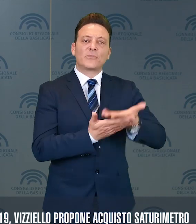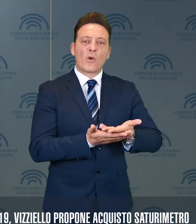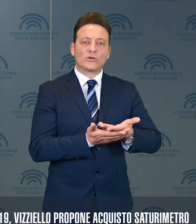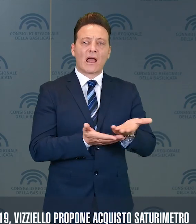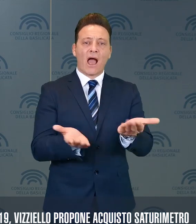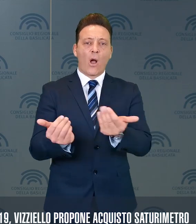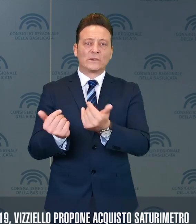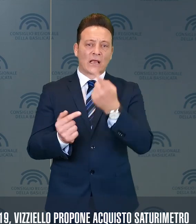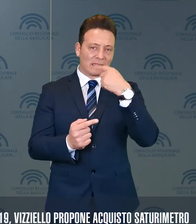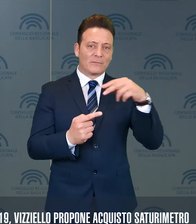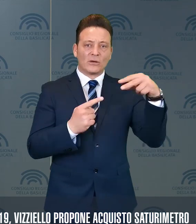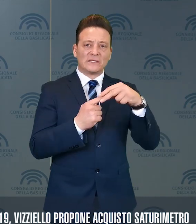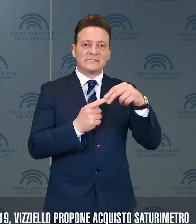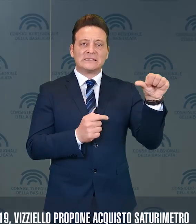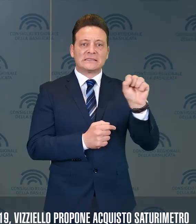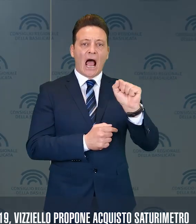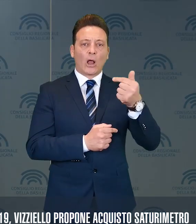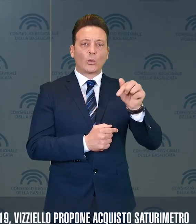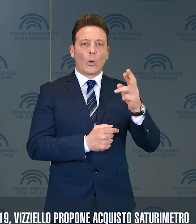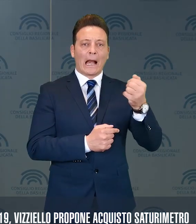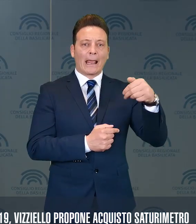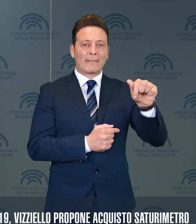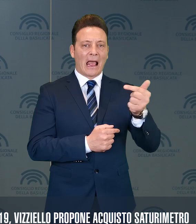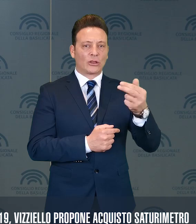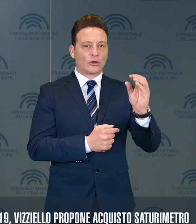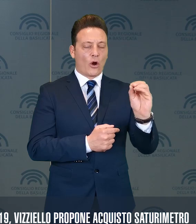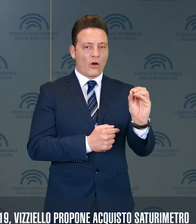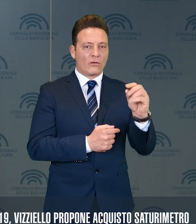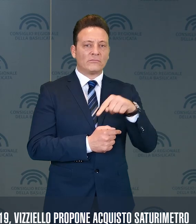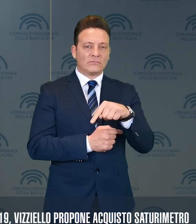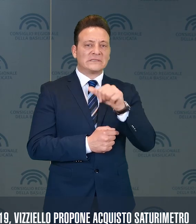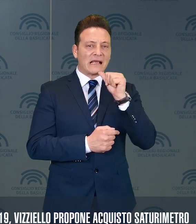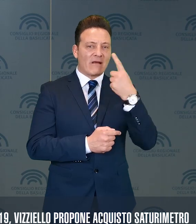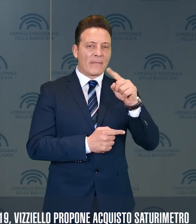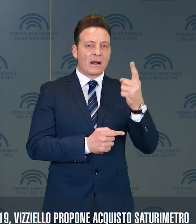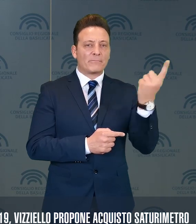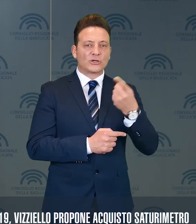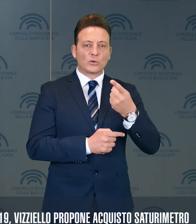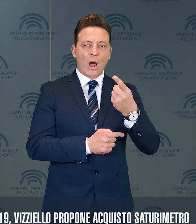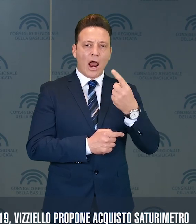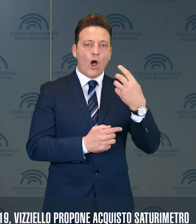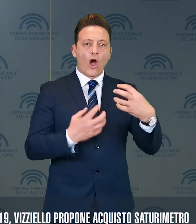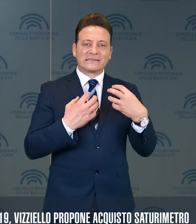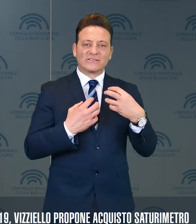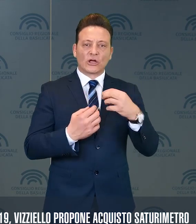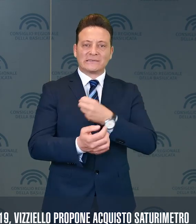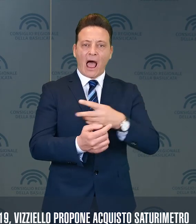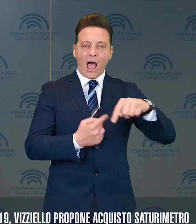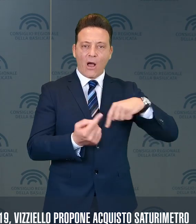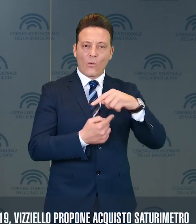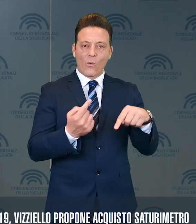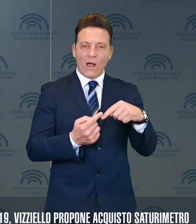'acquisto del saturimetro, apparecchio con cui si misura la percentuale di ossigeno nel sangue, da darlo in